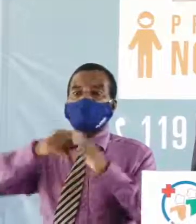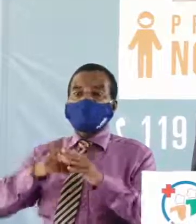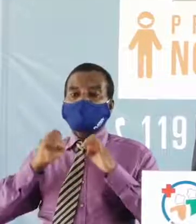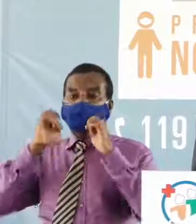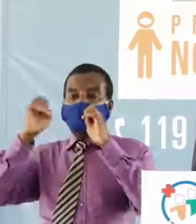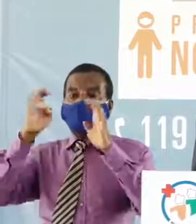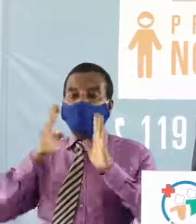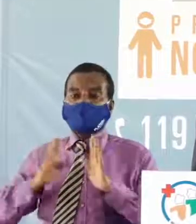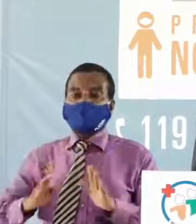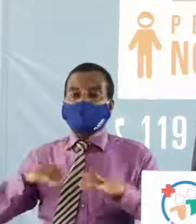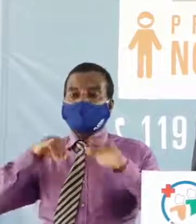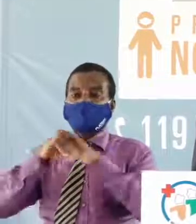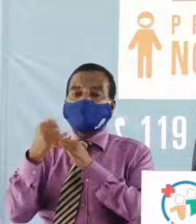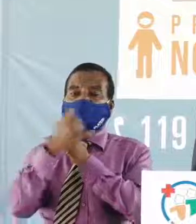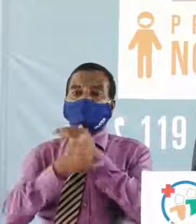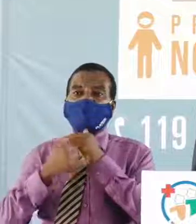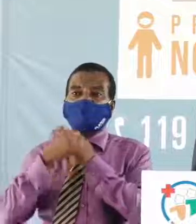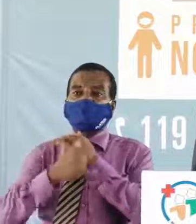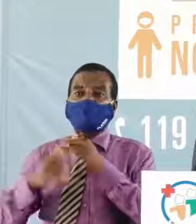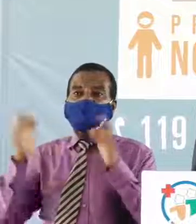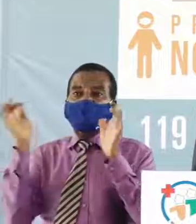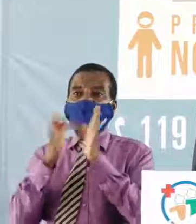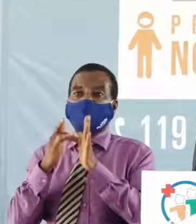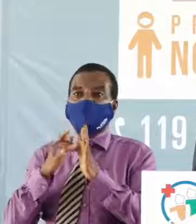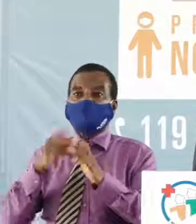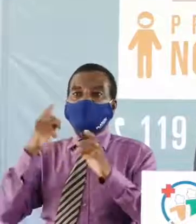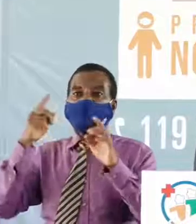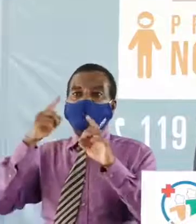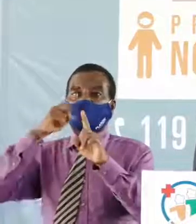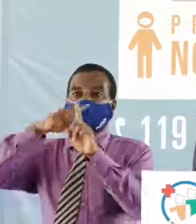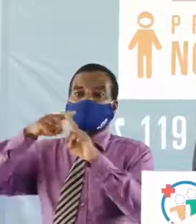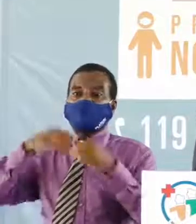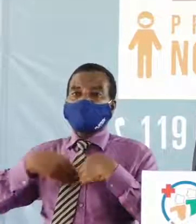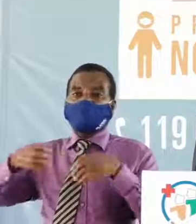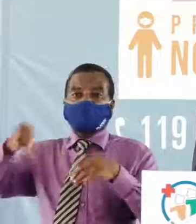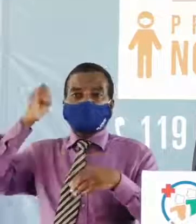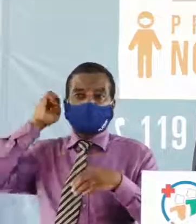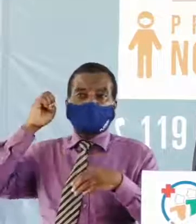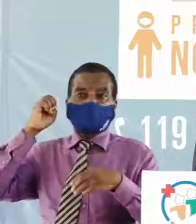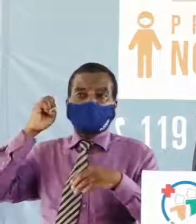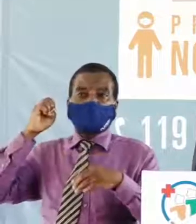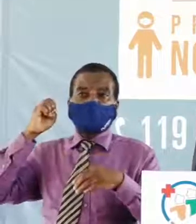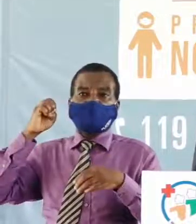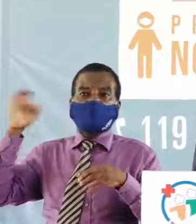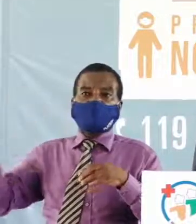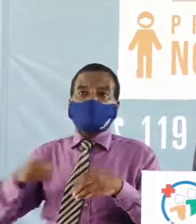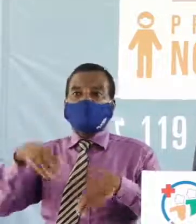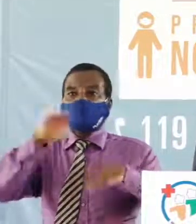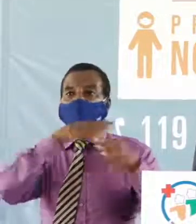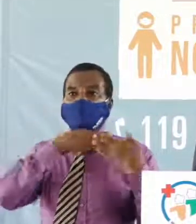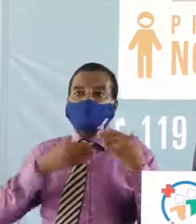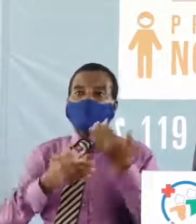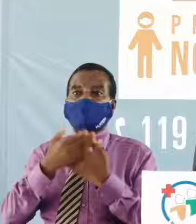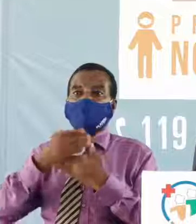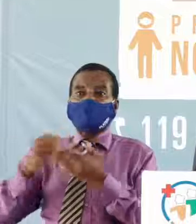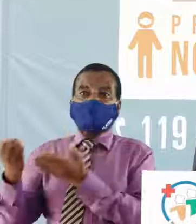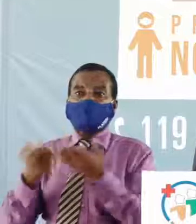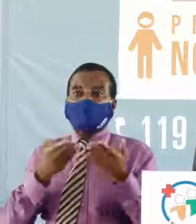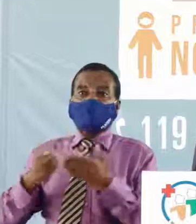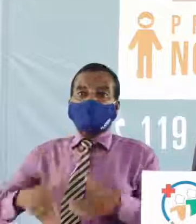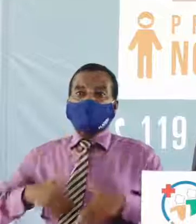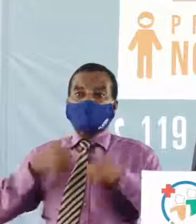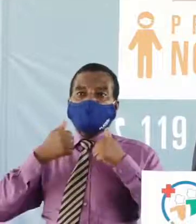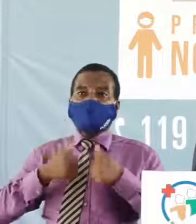enseignants à l'intérieur du pays testés positifs ont été pris en charge par les services